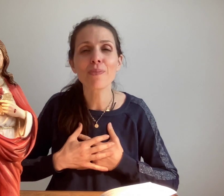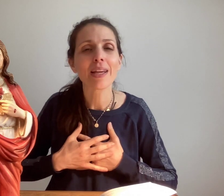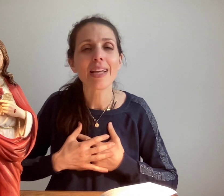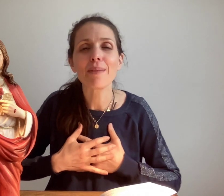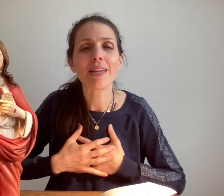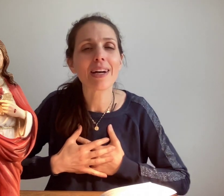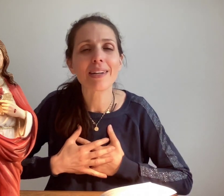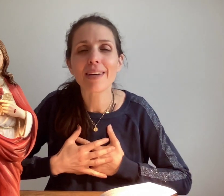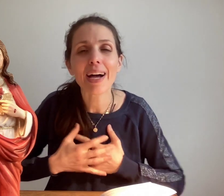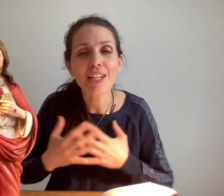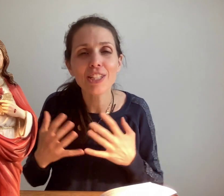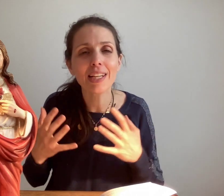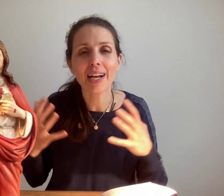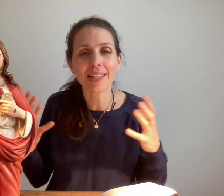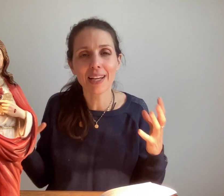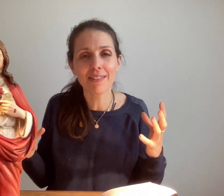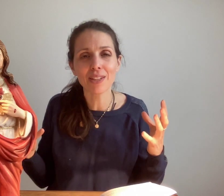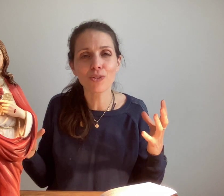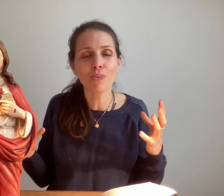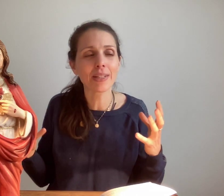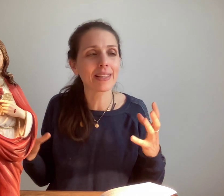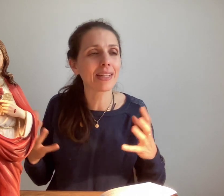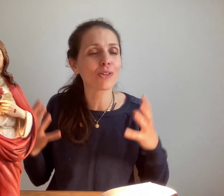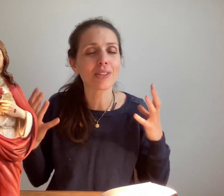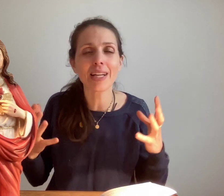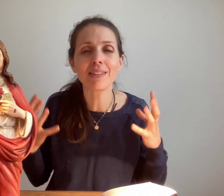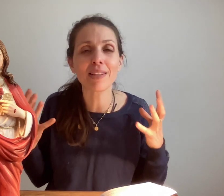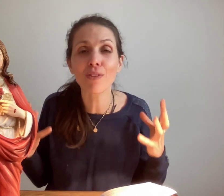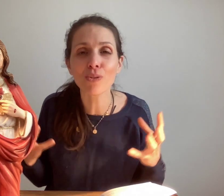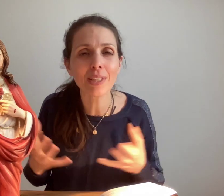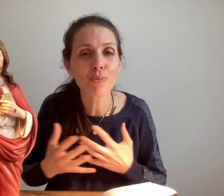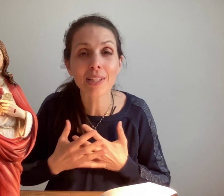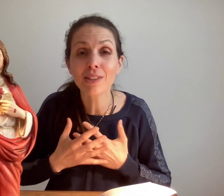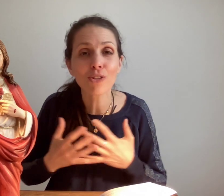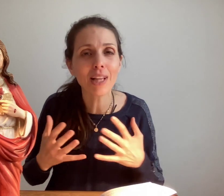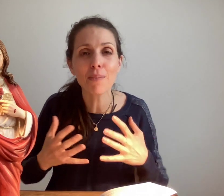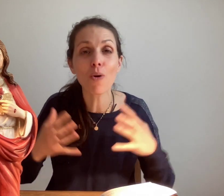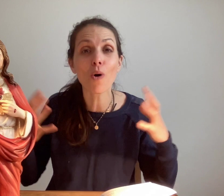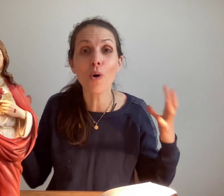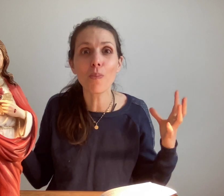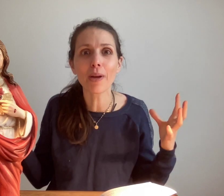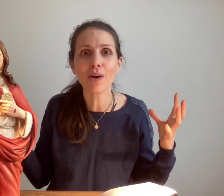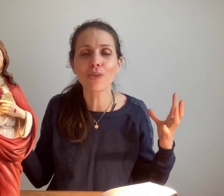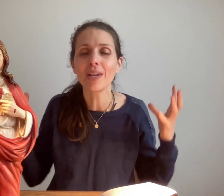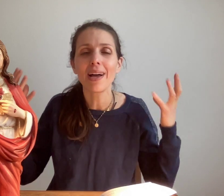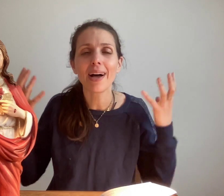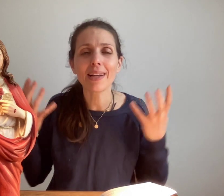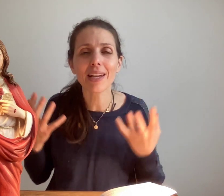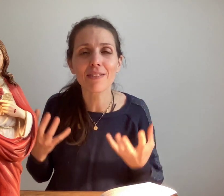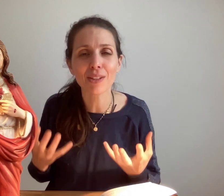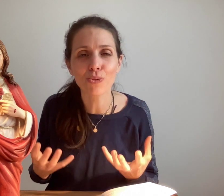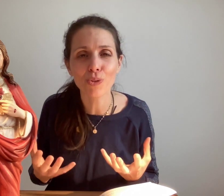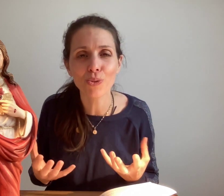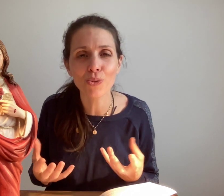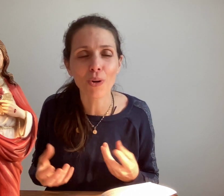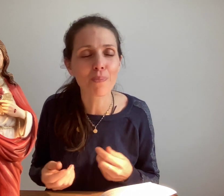agir à travers nos humanités, que ta divine volonté puisse être totalement opérante à travers tout ce que nous sommes.